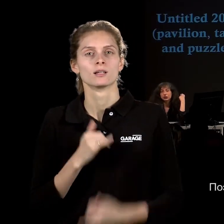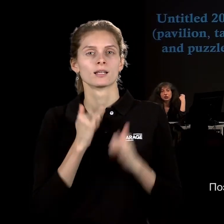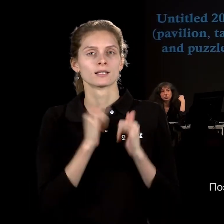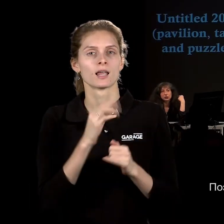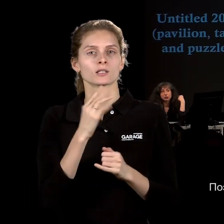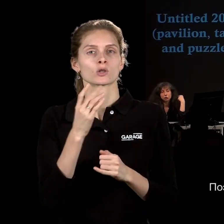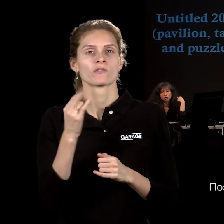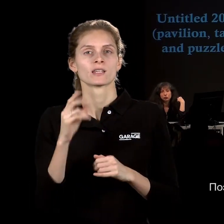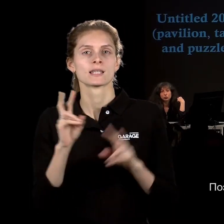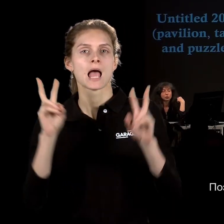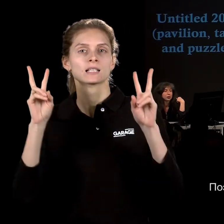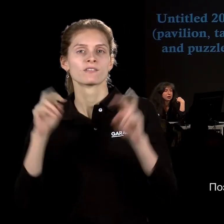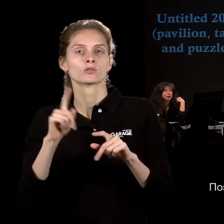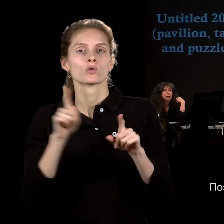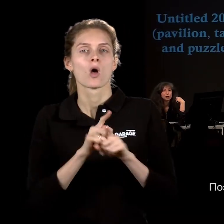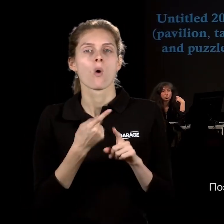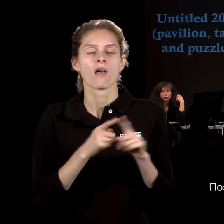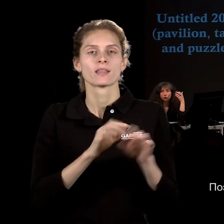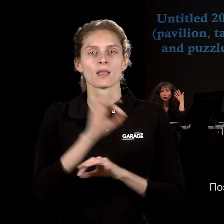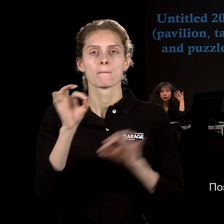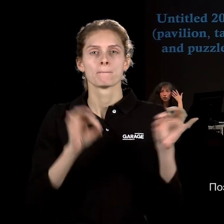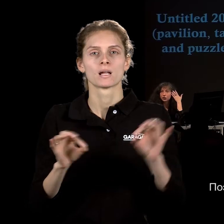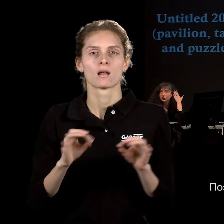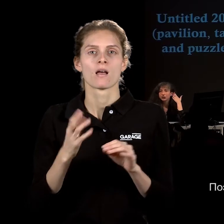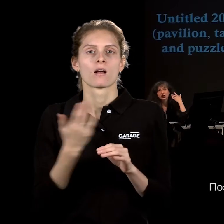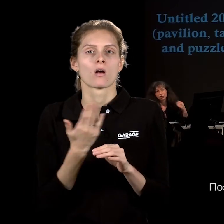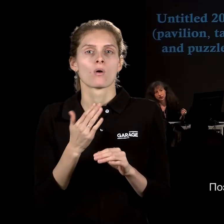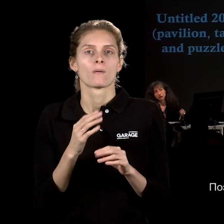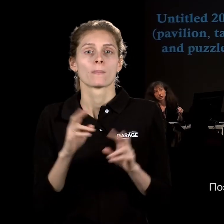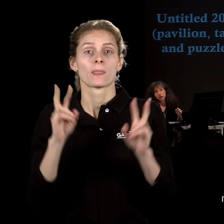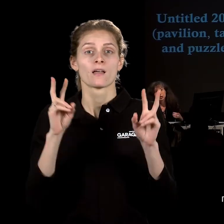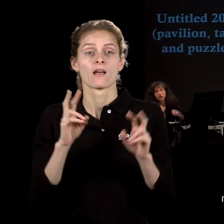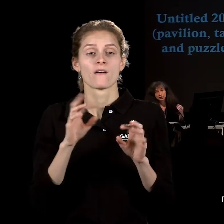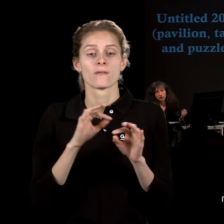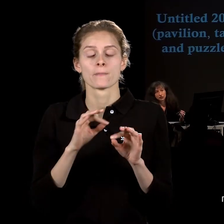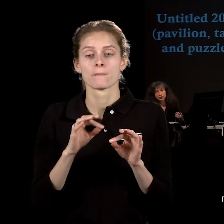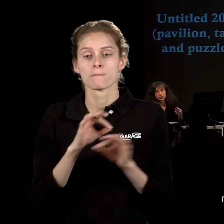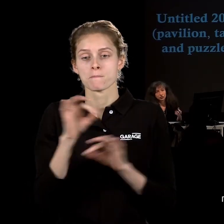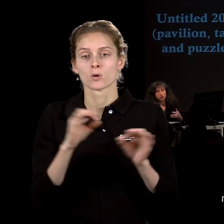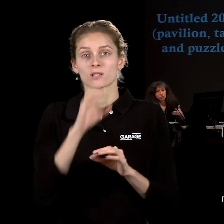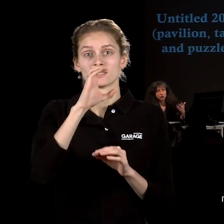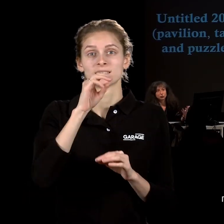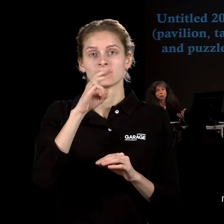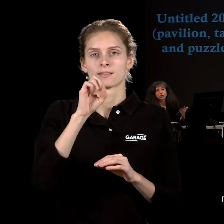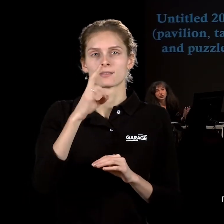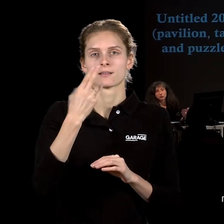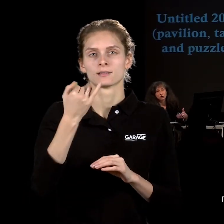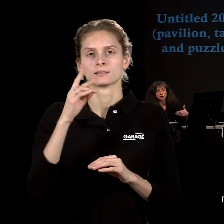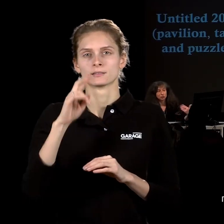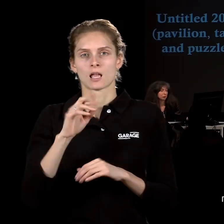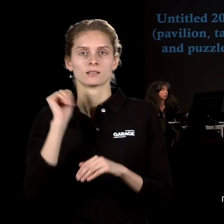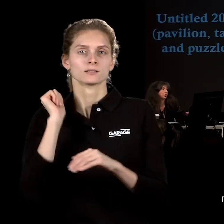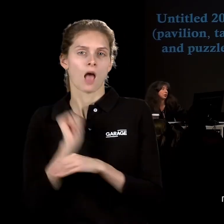Терравании название, что такое этот проект, что это за формат. Это станция. Станция, как в старину были,